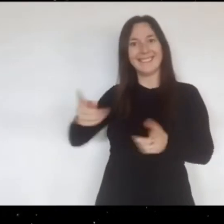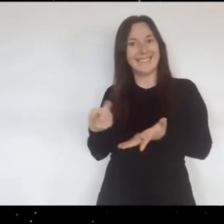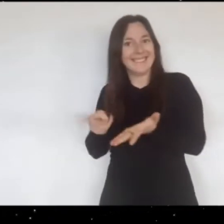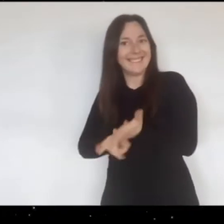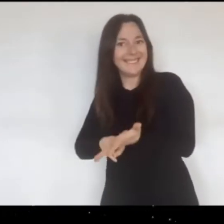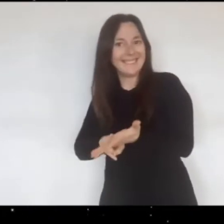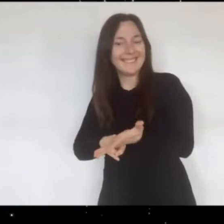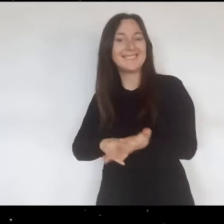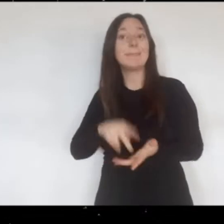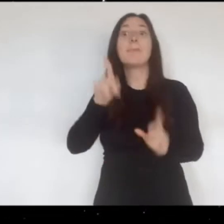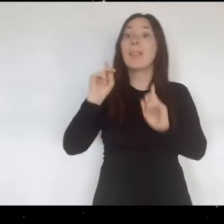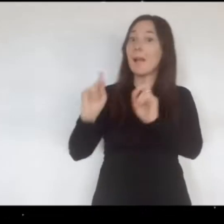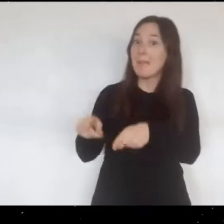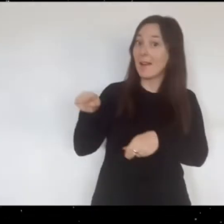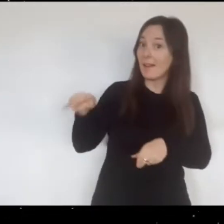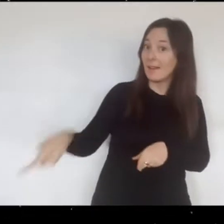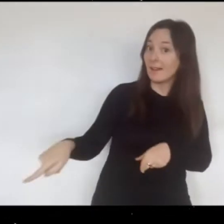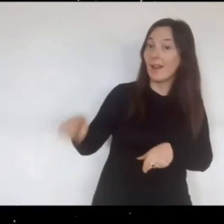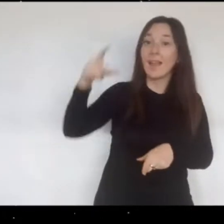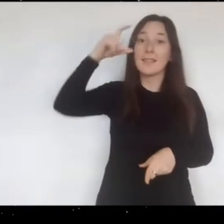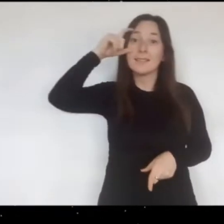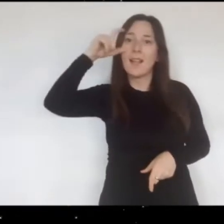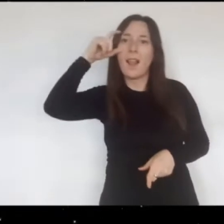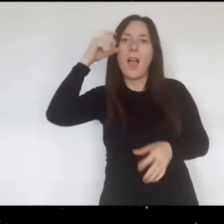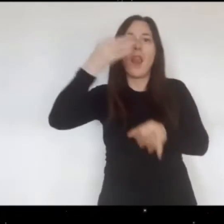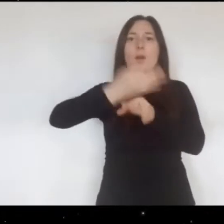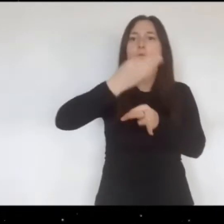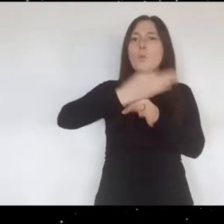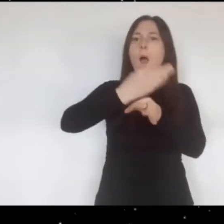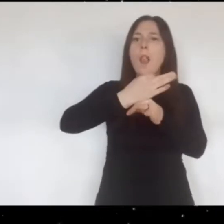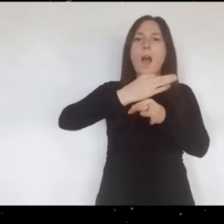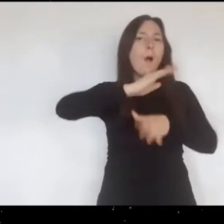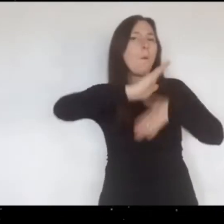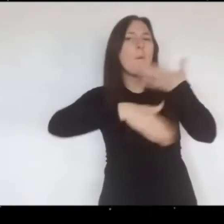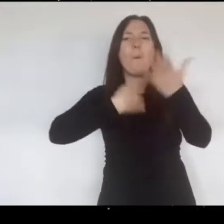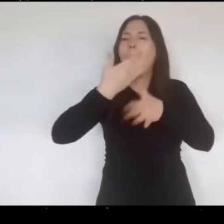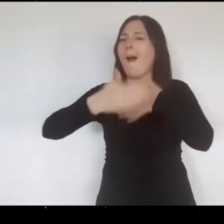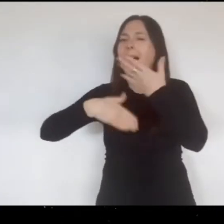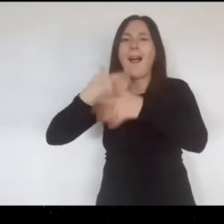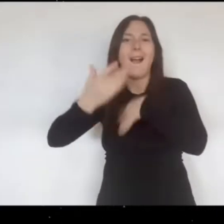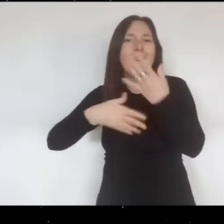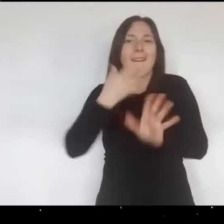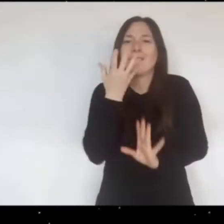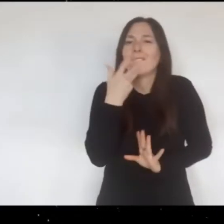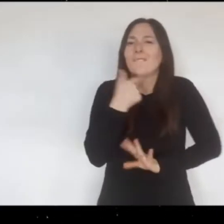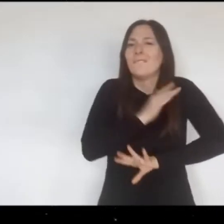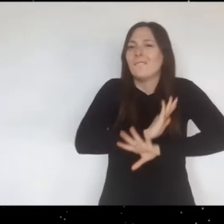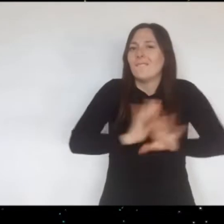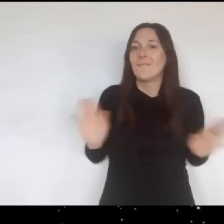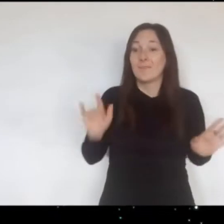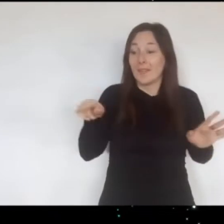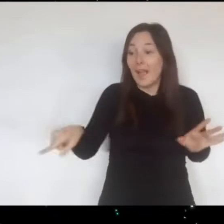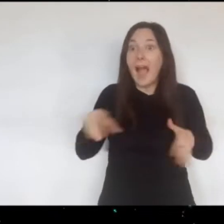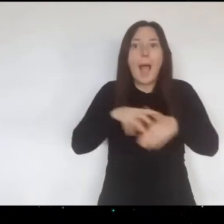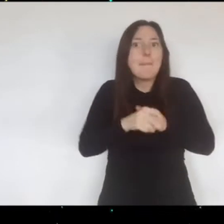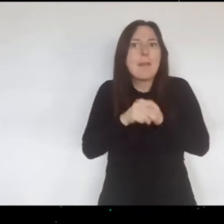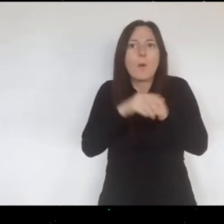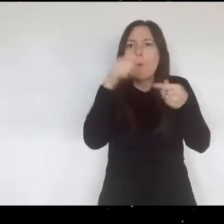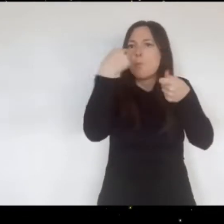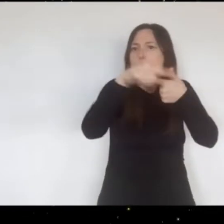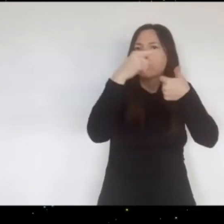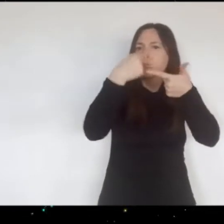También le gusta jugar con sus amigos en la escuela. Tiene muchos amigos Guille, Bruna, Luis,